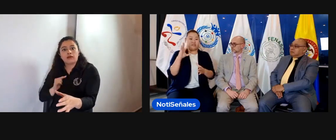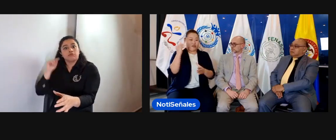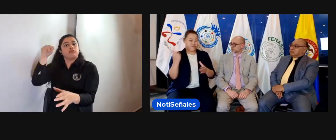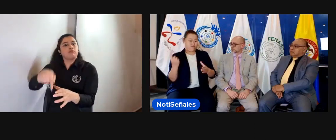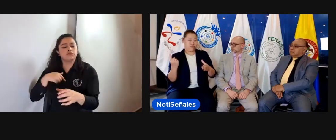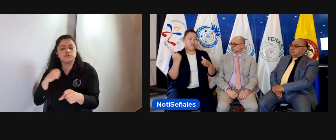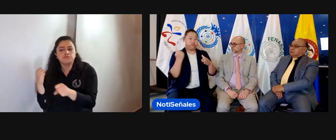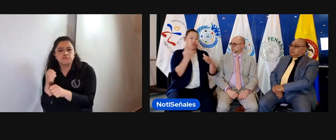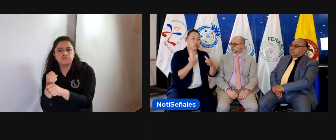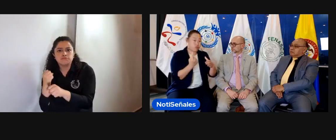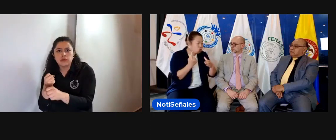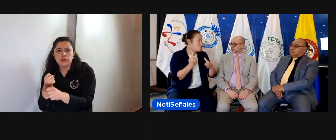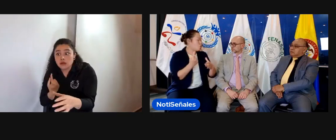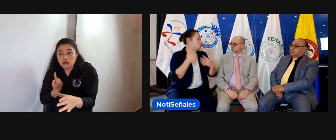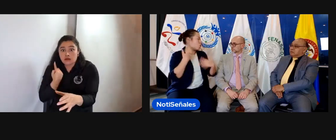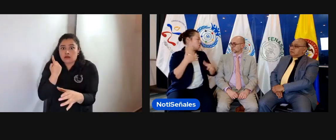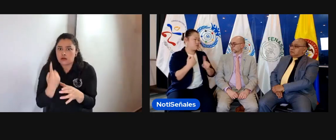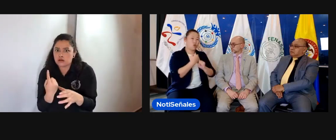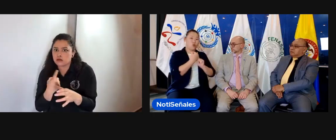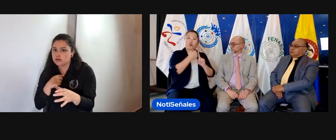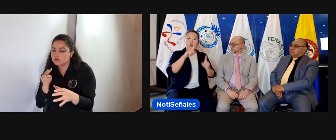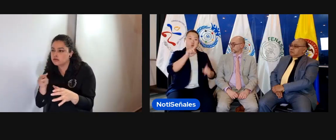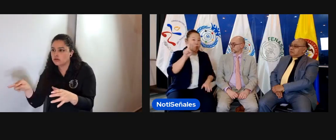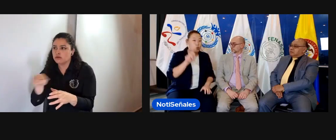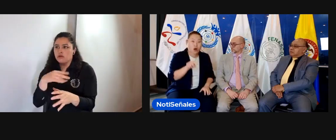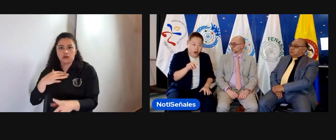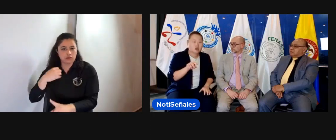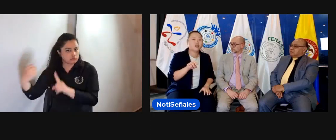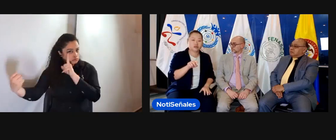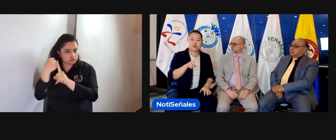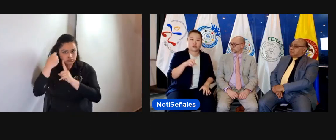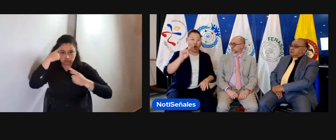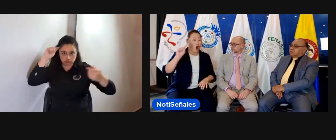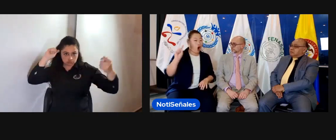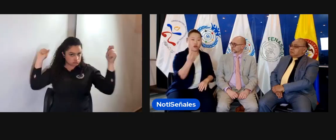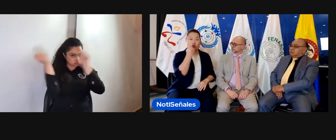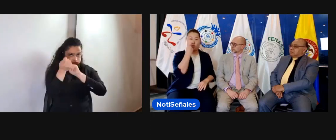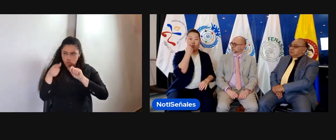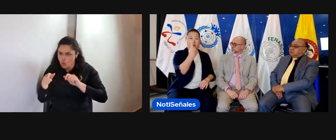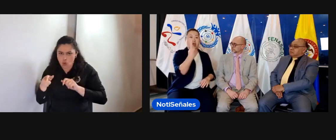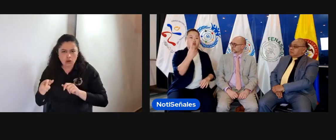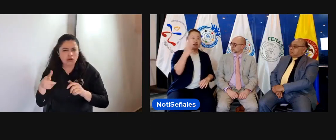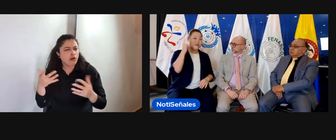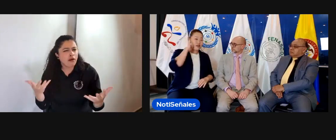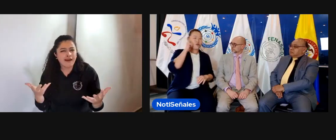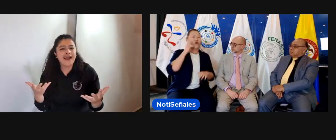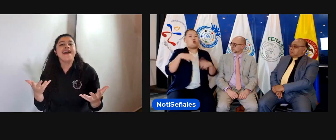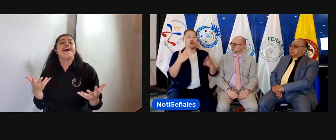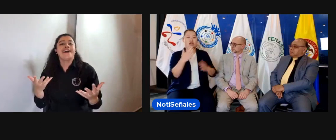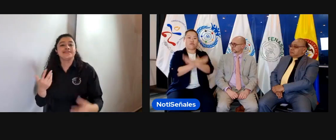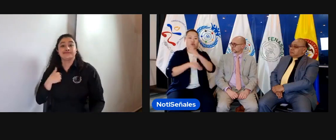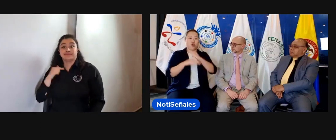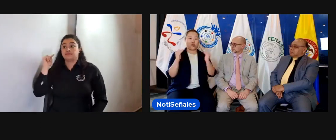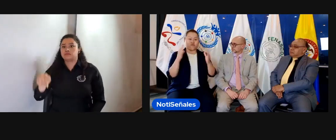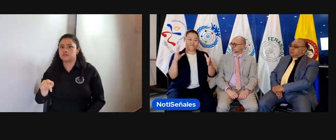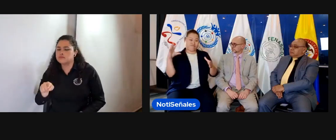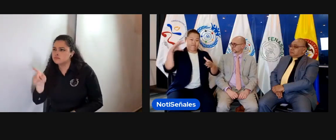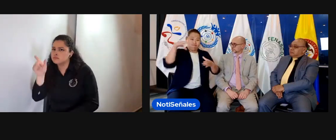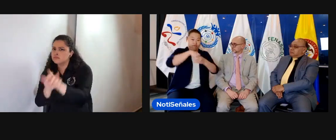fue desde el año pasado. El poder estar en ese espacio, pues nos ha generado muchísimo impacto. Somos